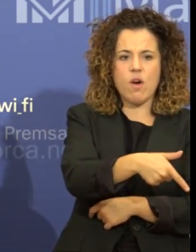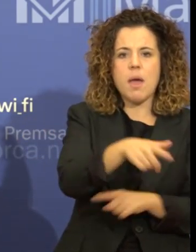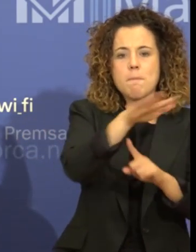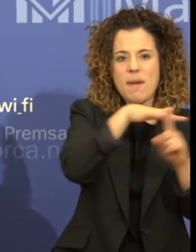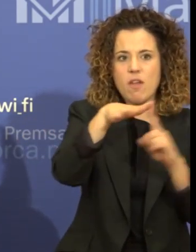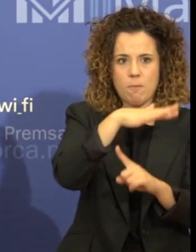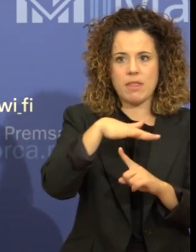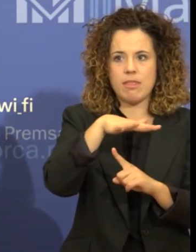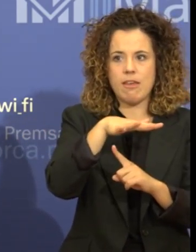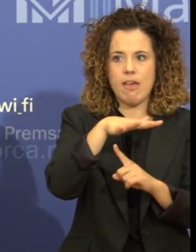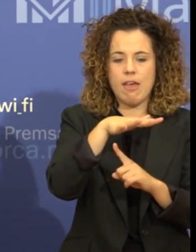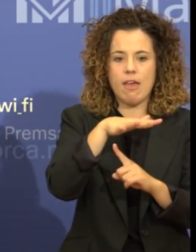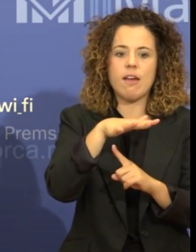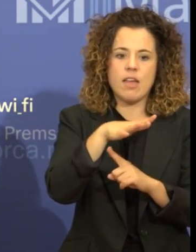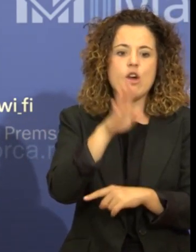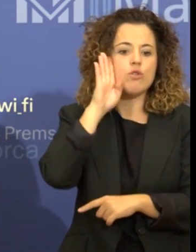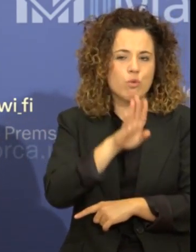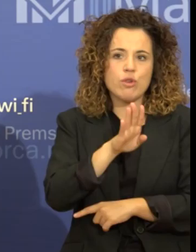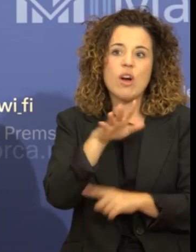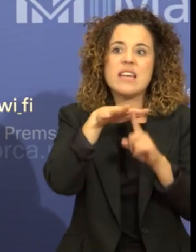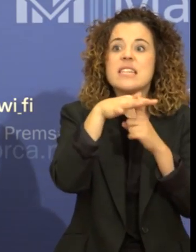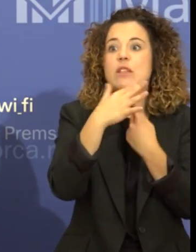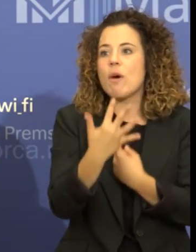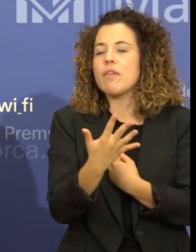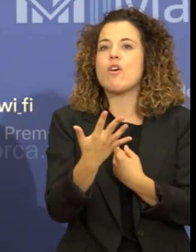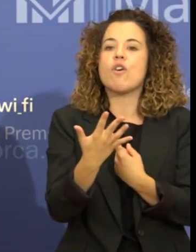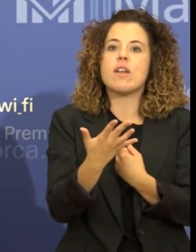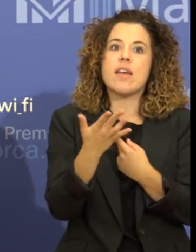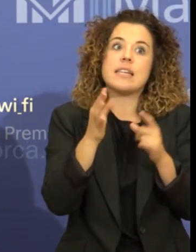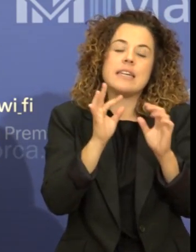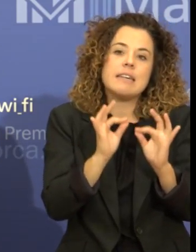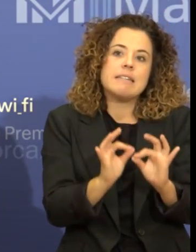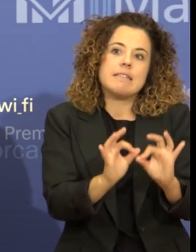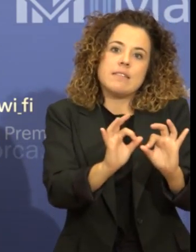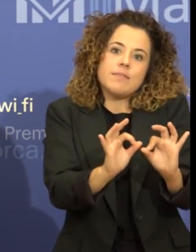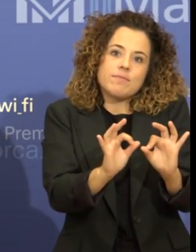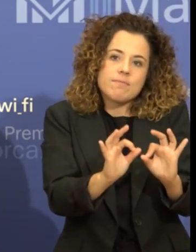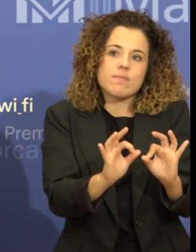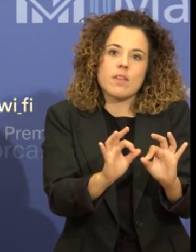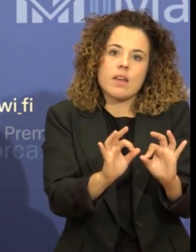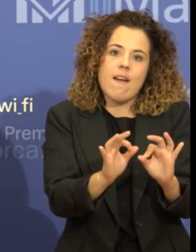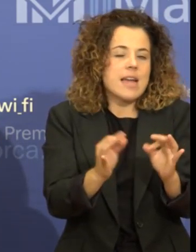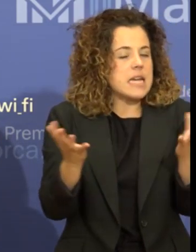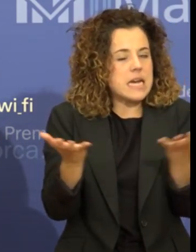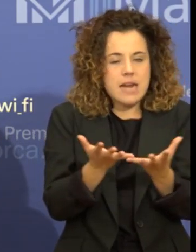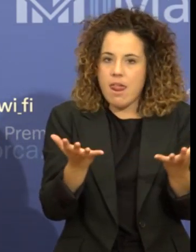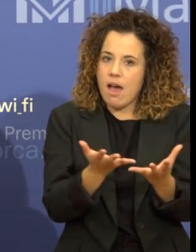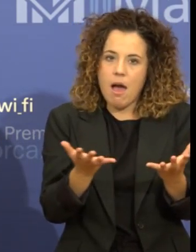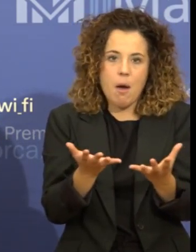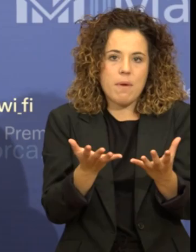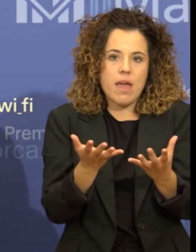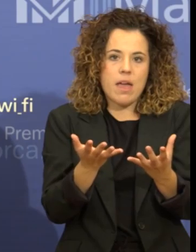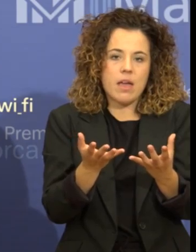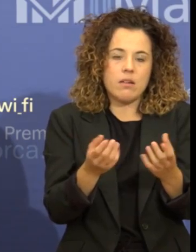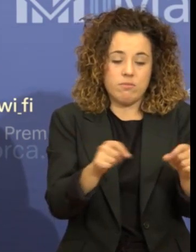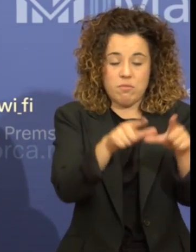ambient en casos que siguin d'especial gravedat i que estiguin dins